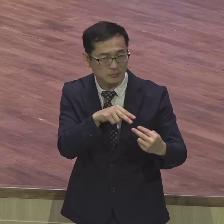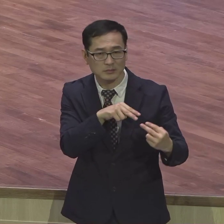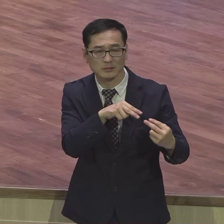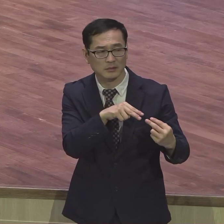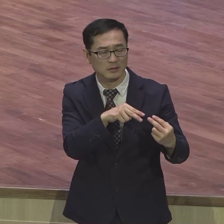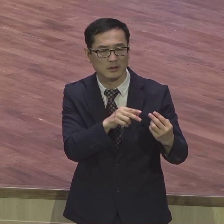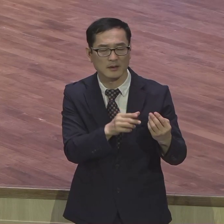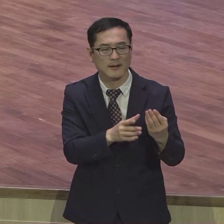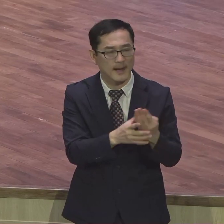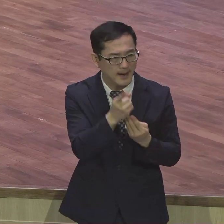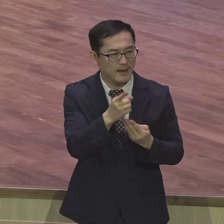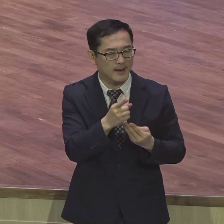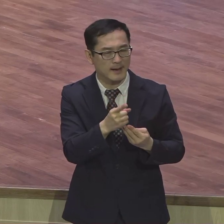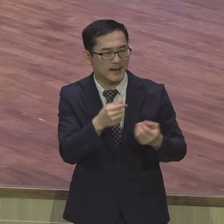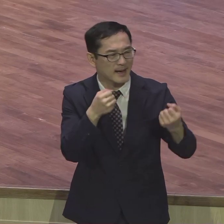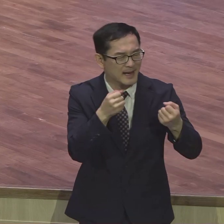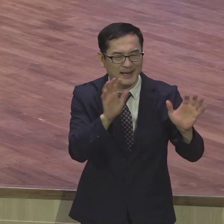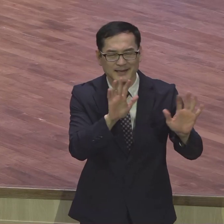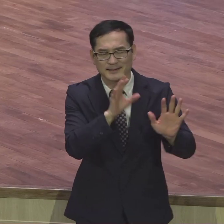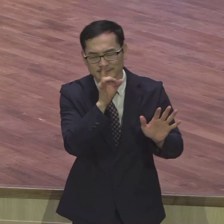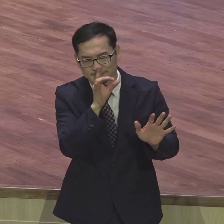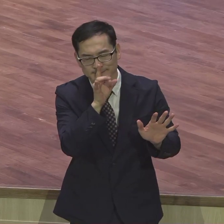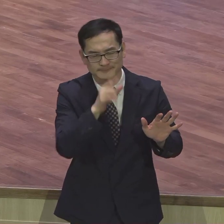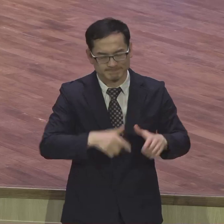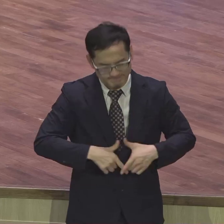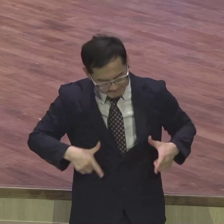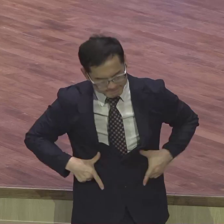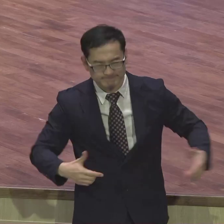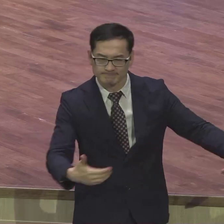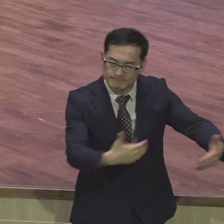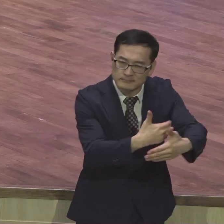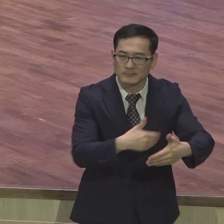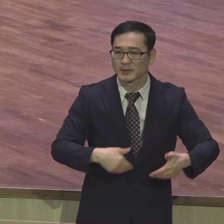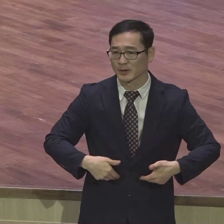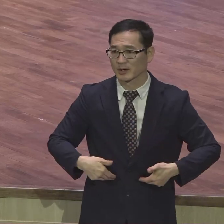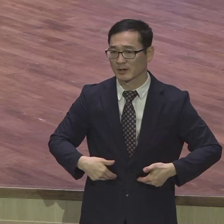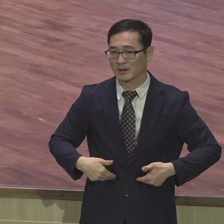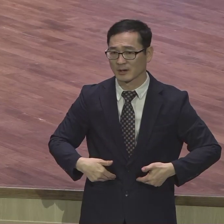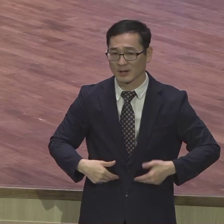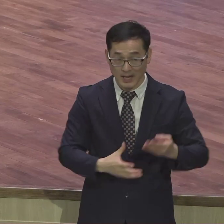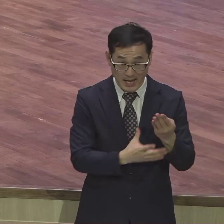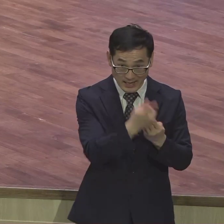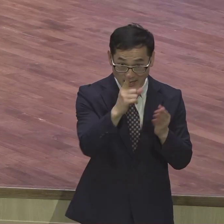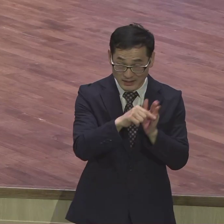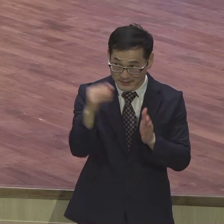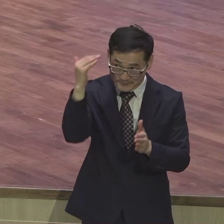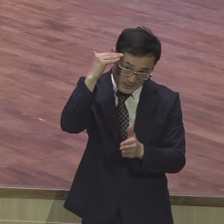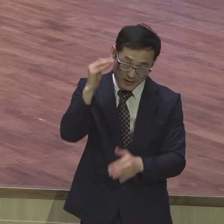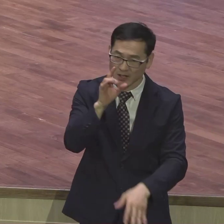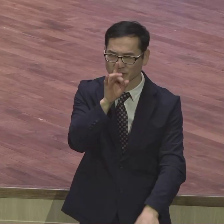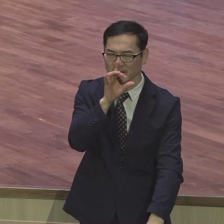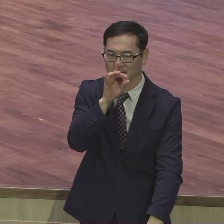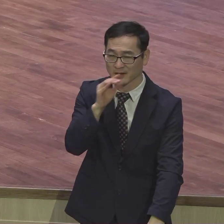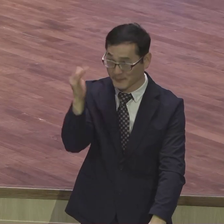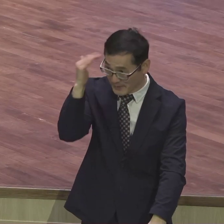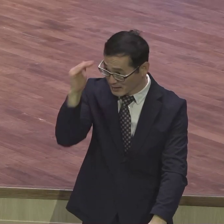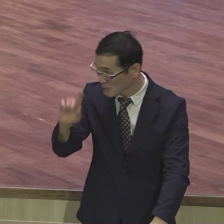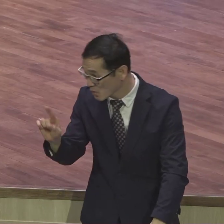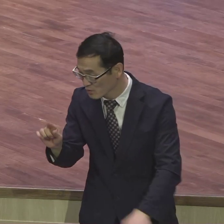걸림돌이 없어야 돼요 이게 하나되게 하는데 하나님이 구원 사역을 이루어 가는데